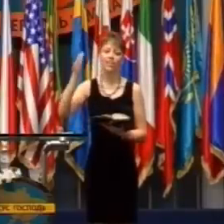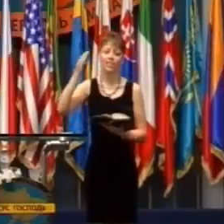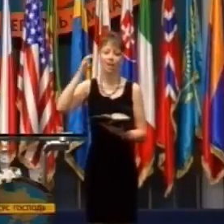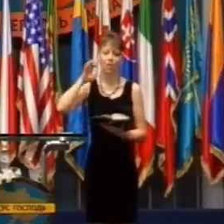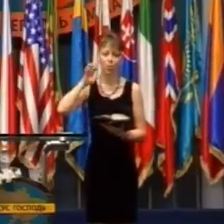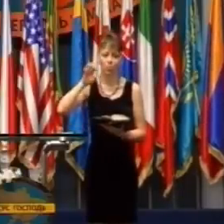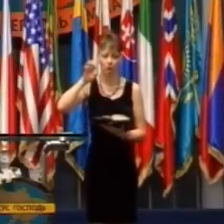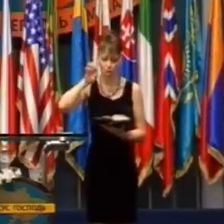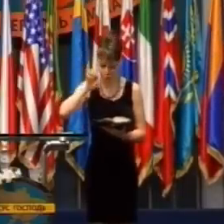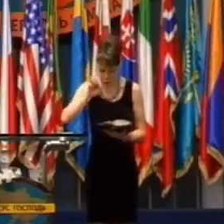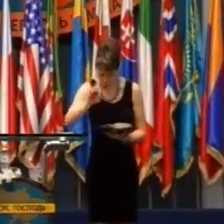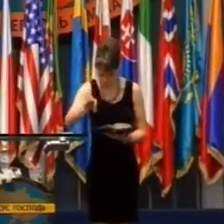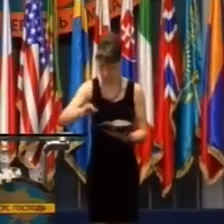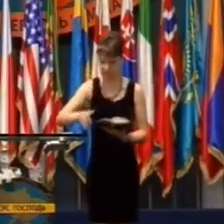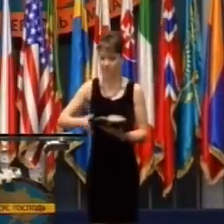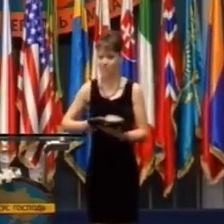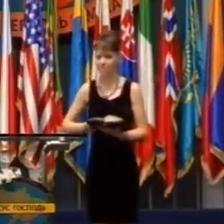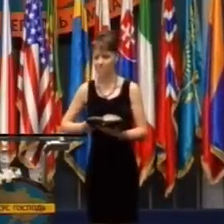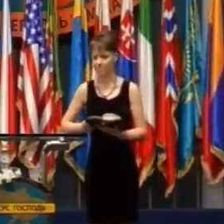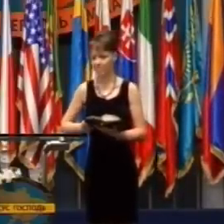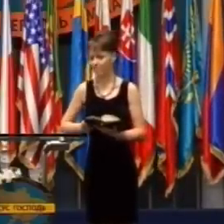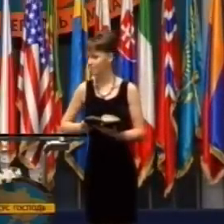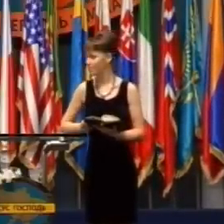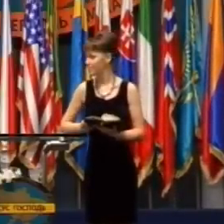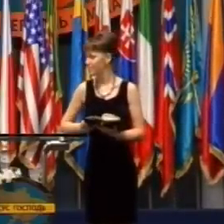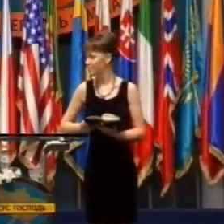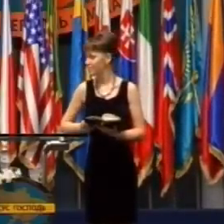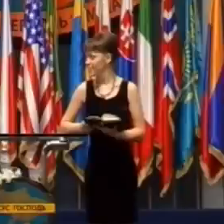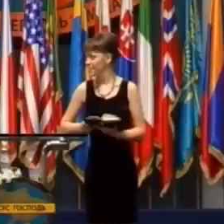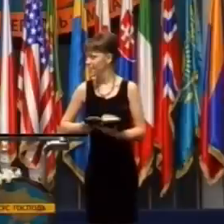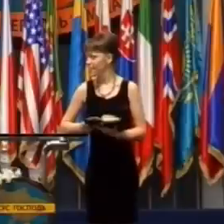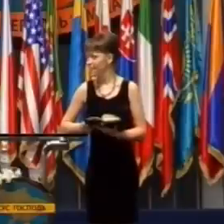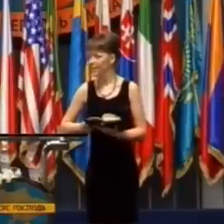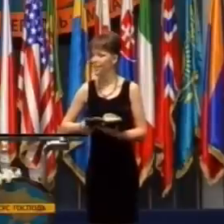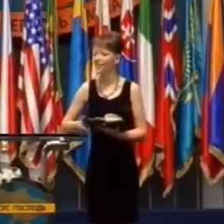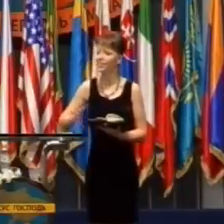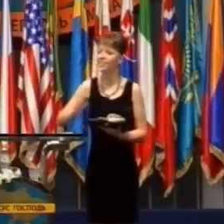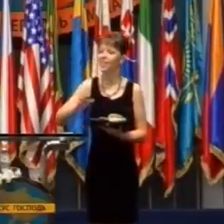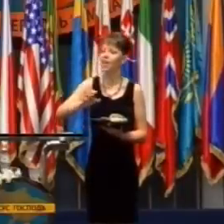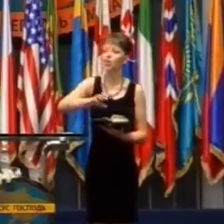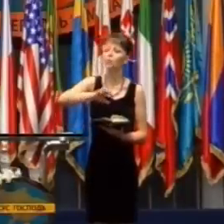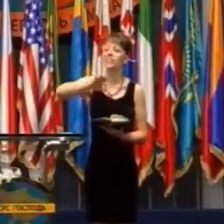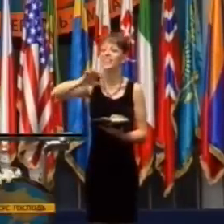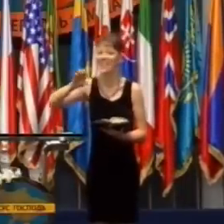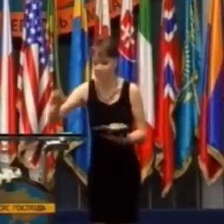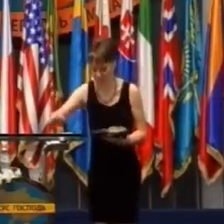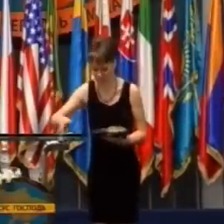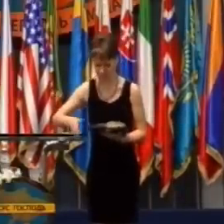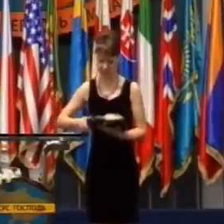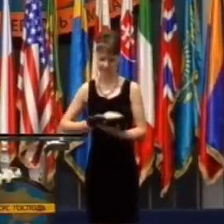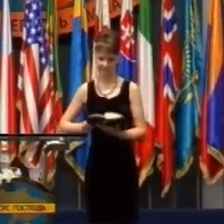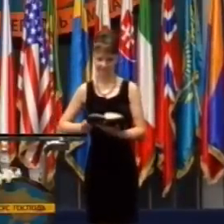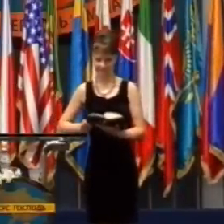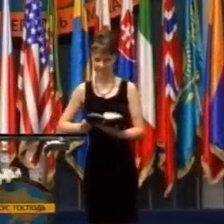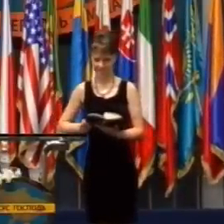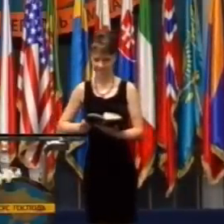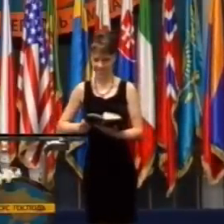Hovorí o tom, čo hovorí a hovorí aj o tom, čo nehovorí.